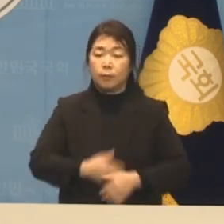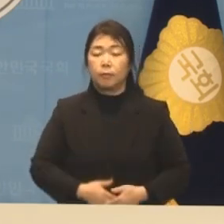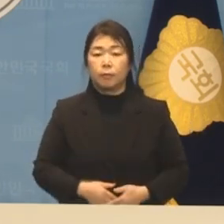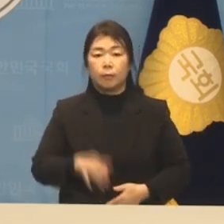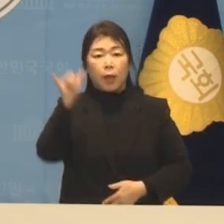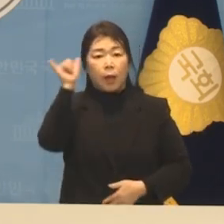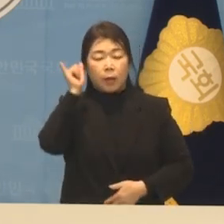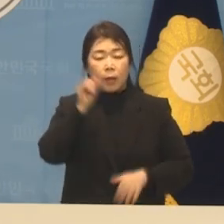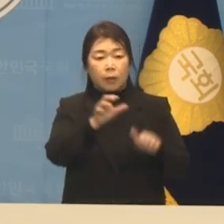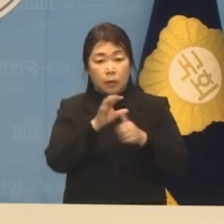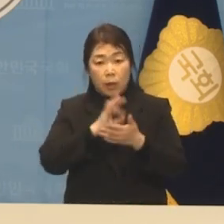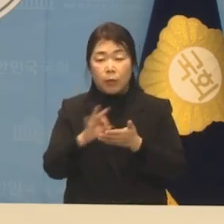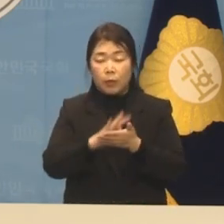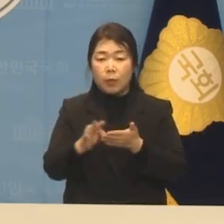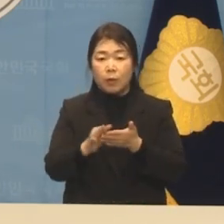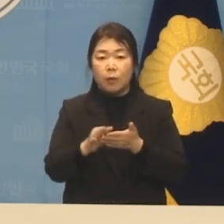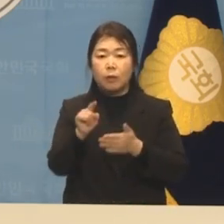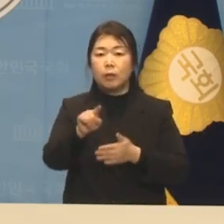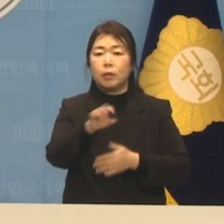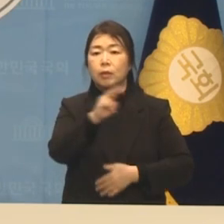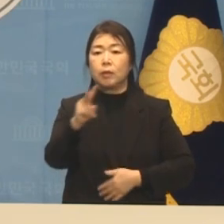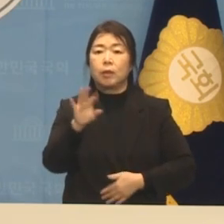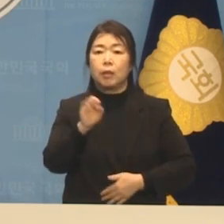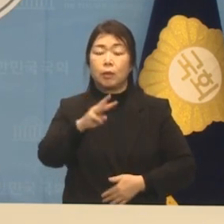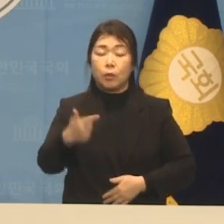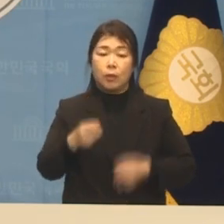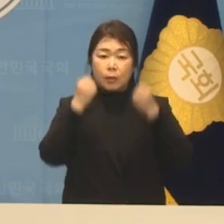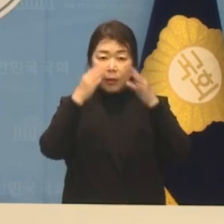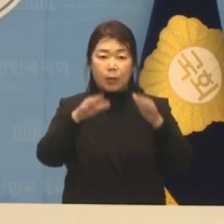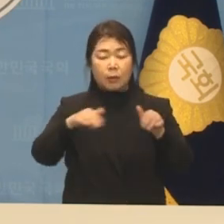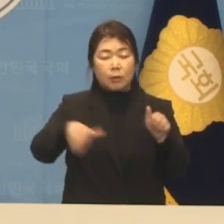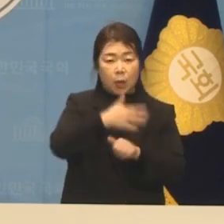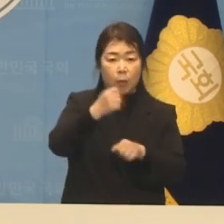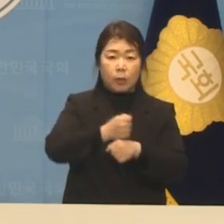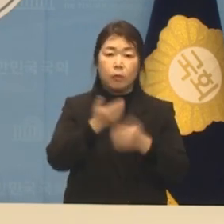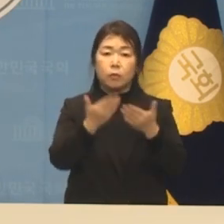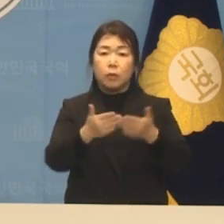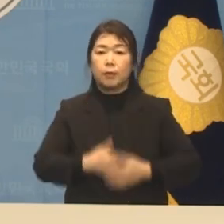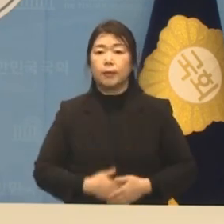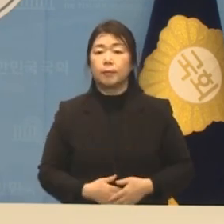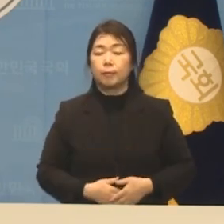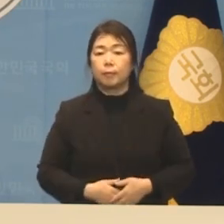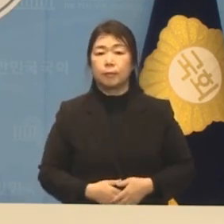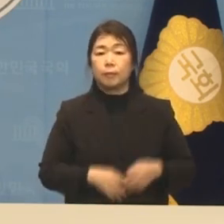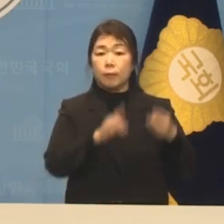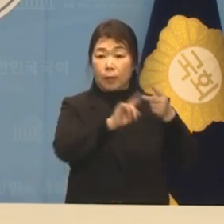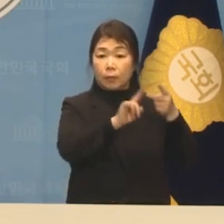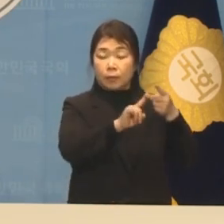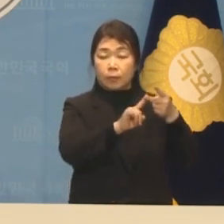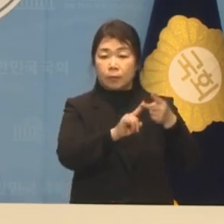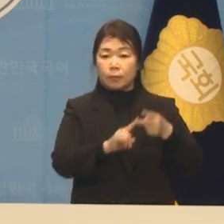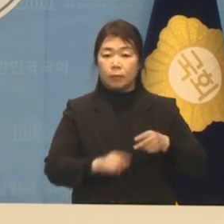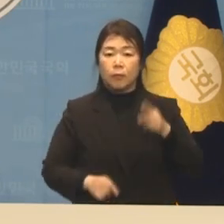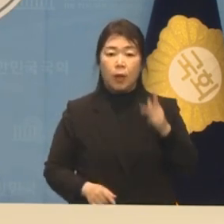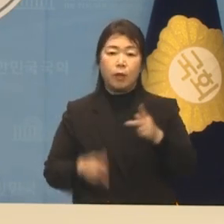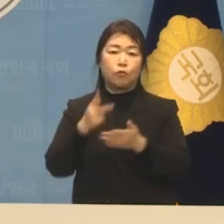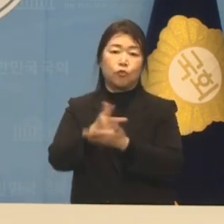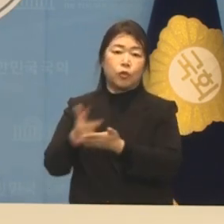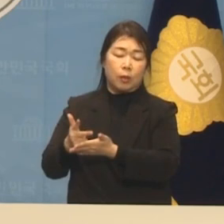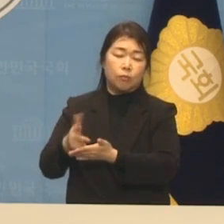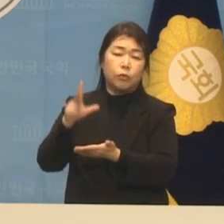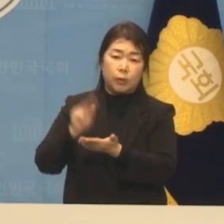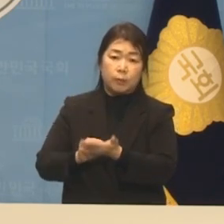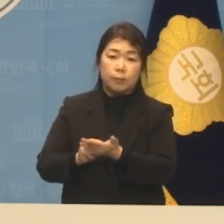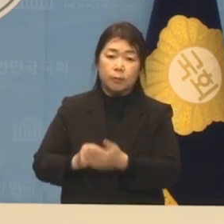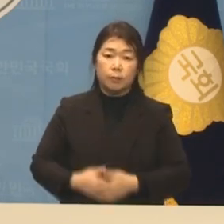양천갑의 새 시대를 열겠습니다. 2, K주차 혁명 중심 양천